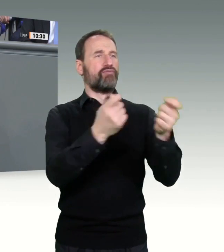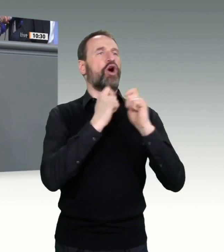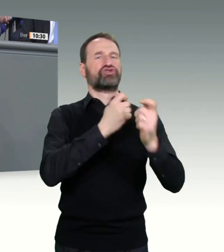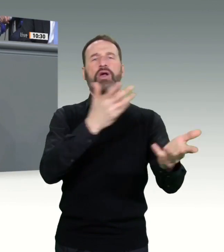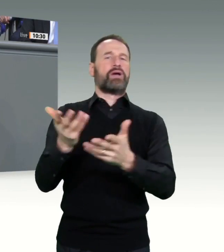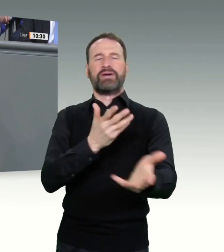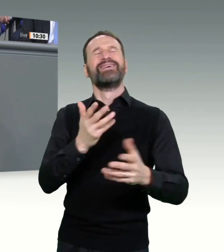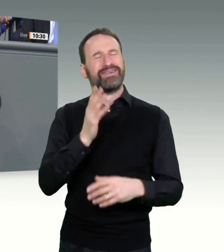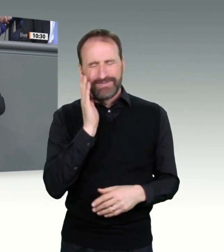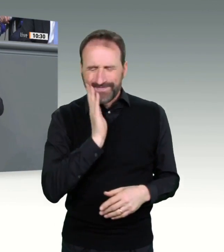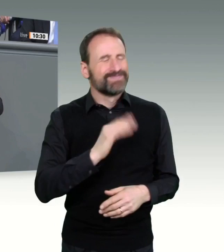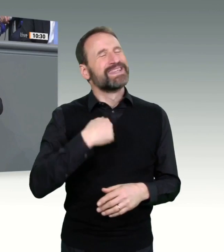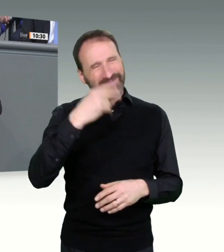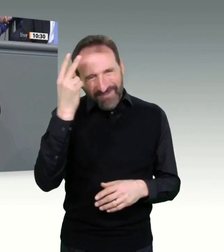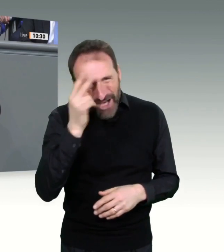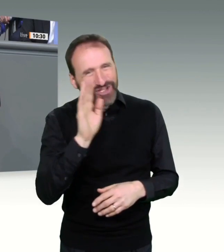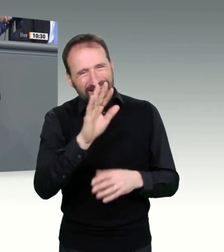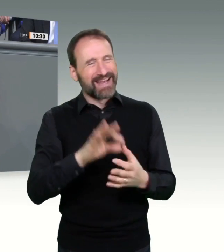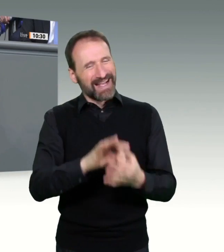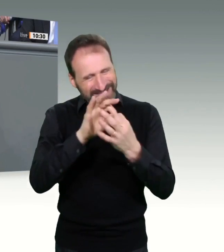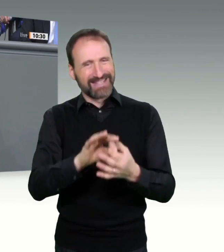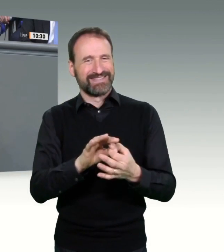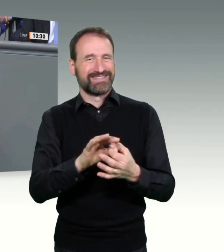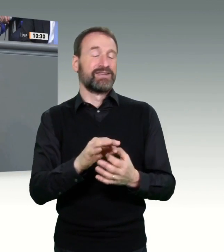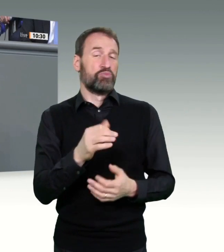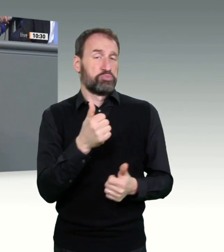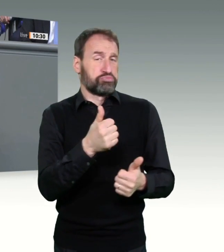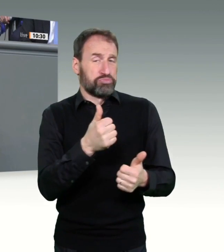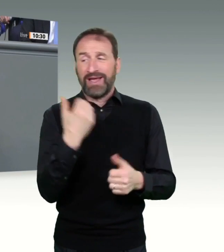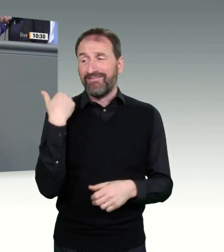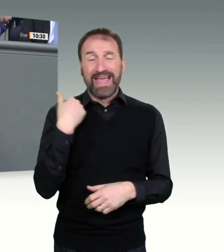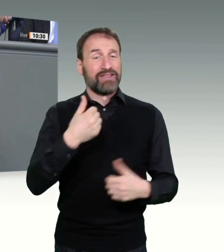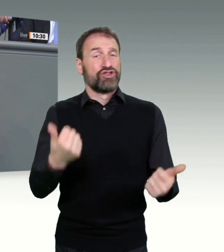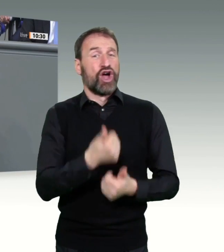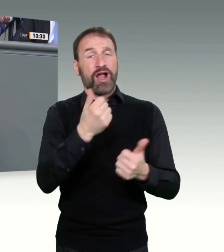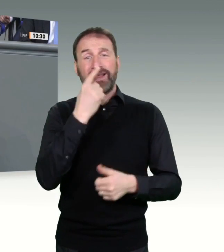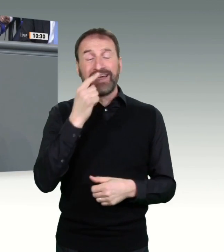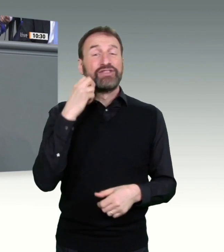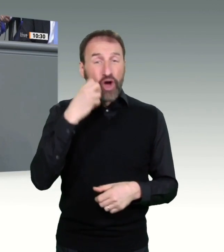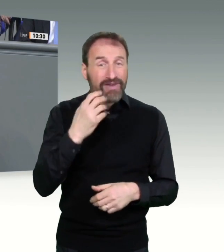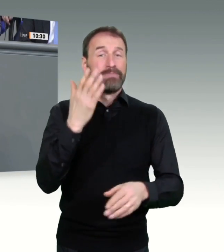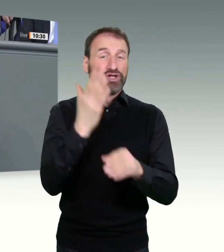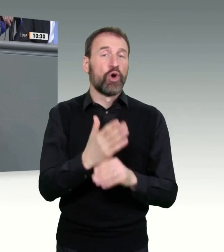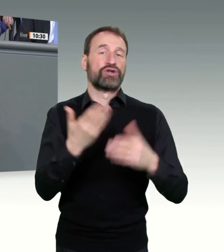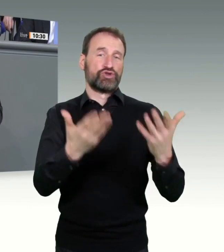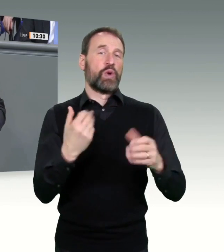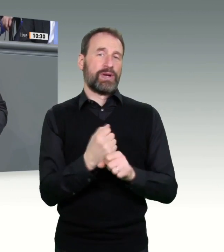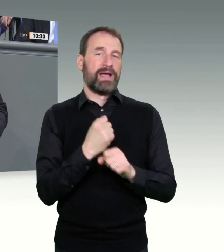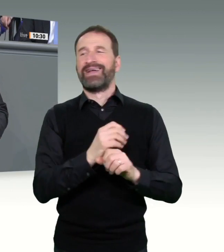wenn das im November so gemacht worden wäre. Aber jetzt kehrt Marsch zu sagen, wo wir davorstehen, die niedergelassenen